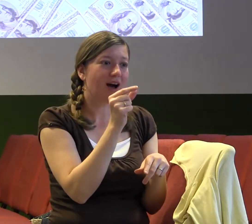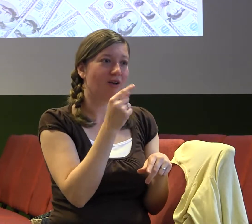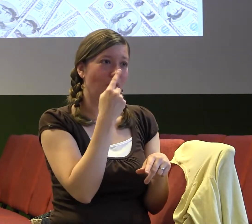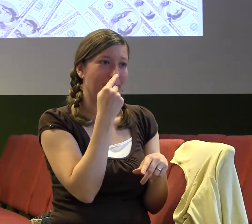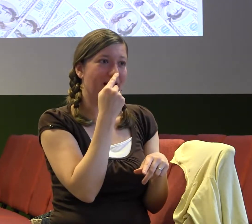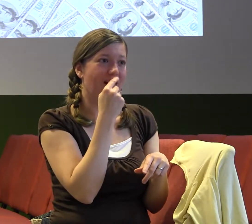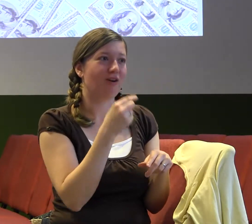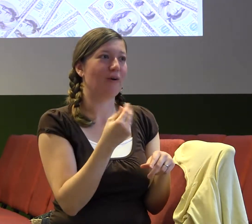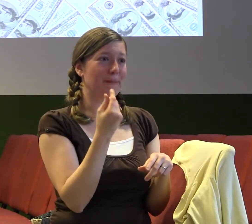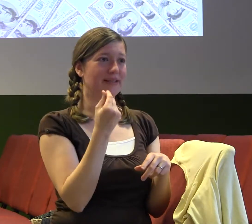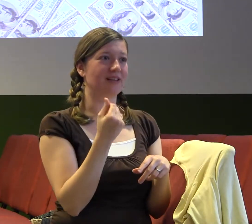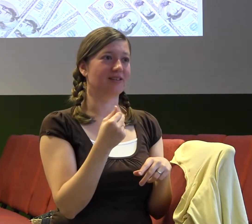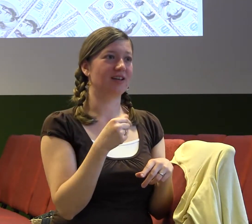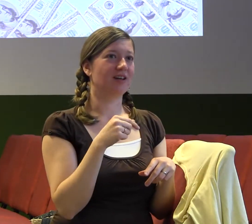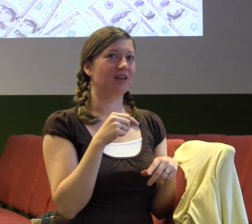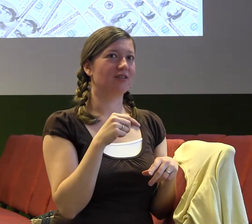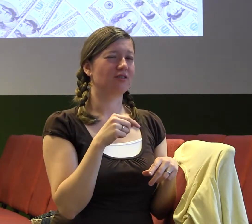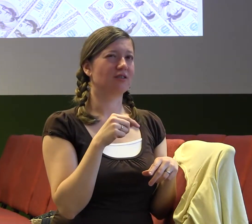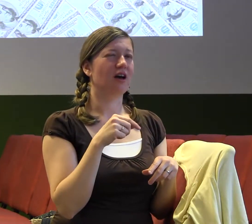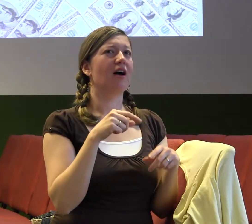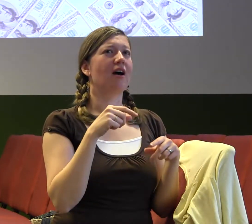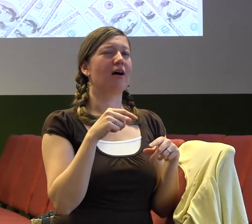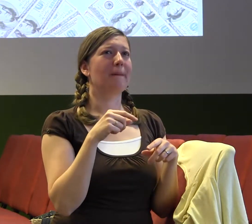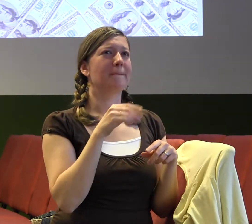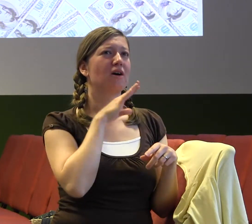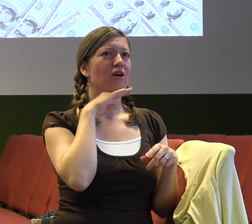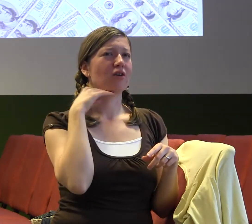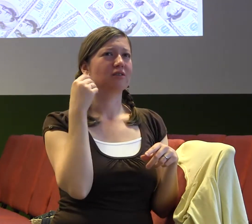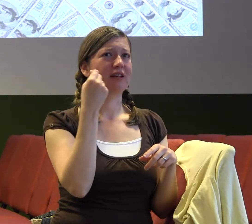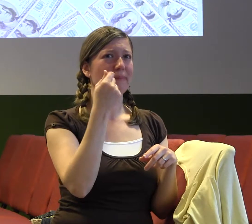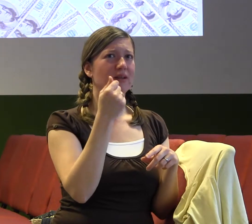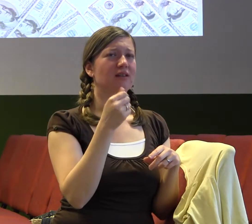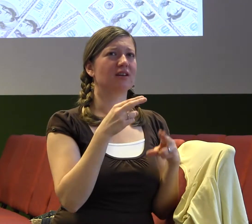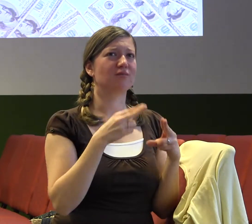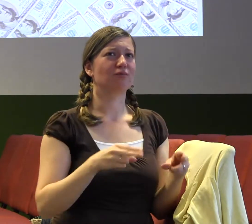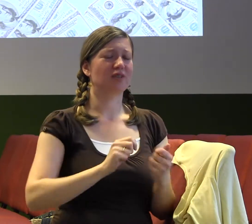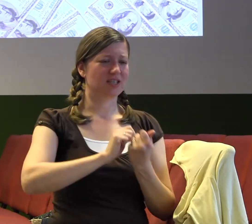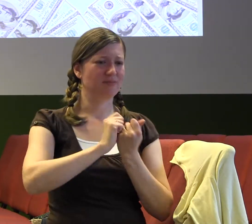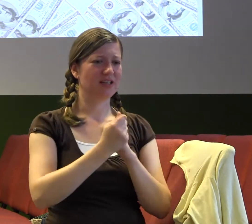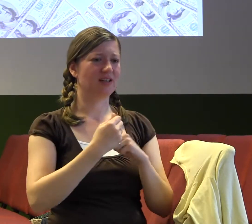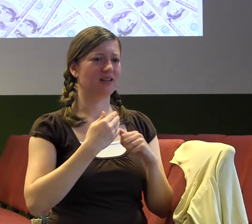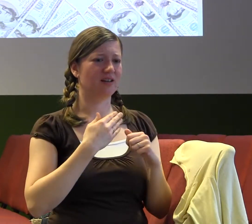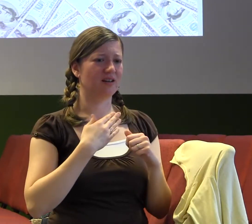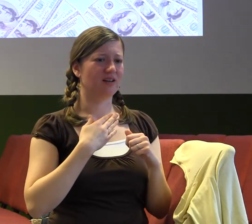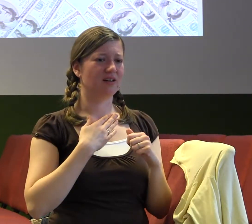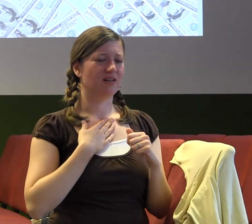lidma. A neměli bychom se srovnávat, protože to může výjist k tomu, že se budu buď povyšovat na někoho, nebo že se budu prostě